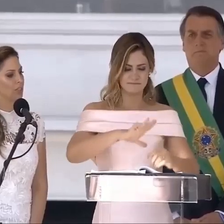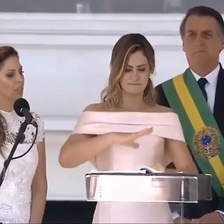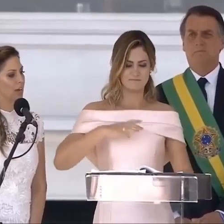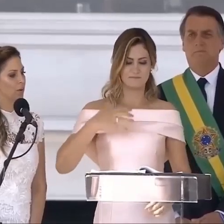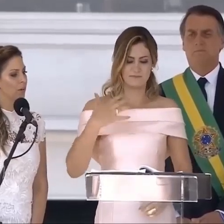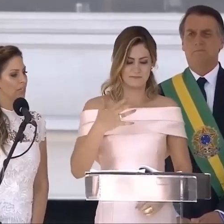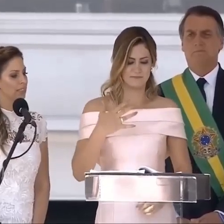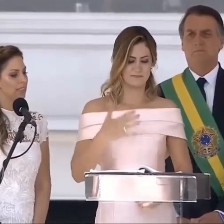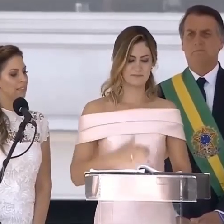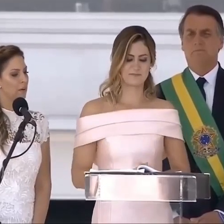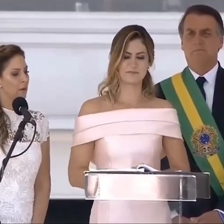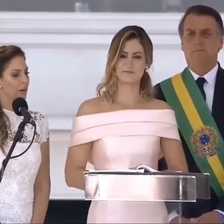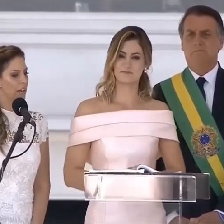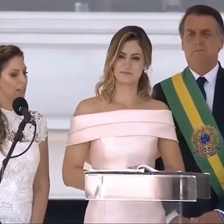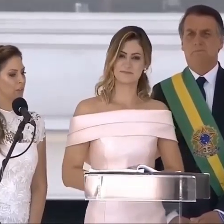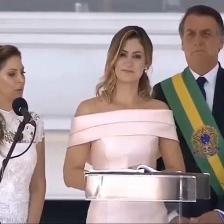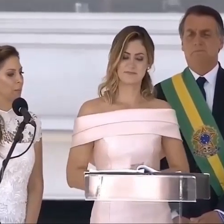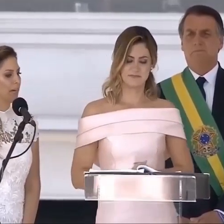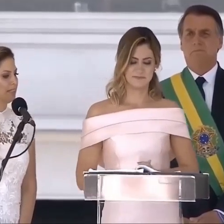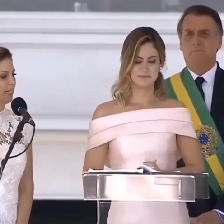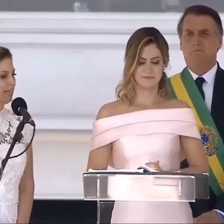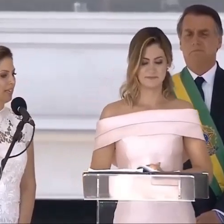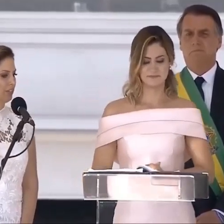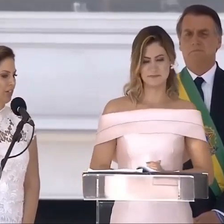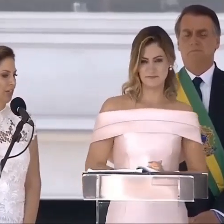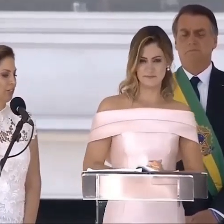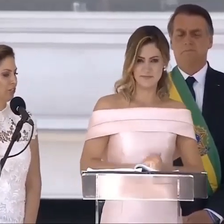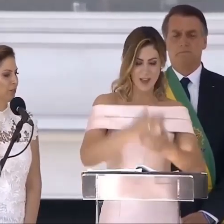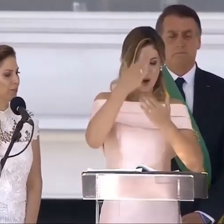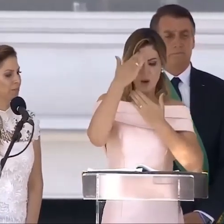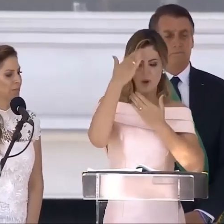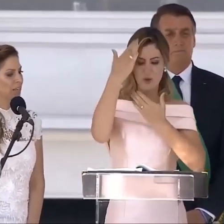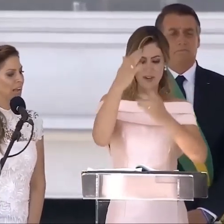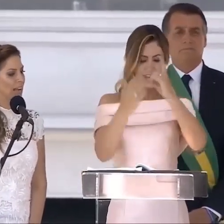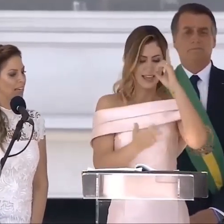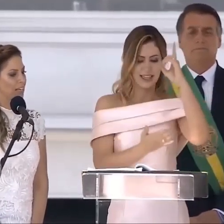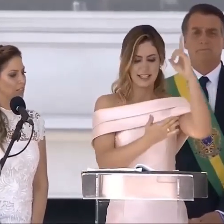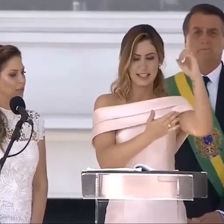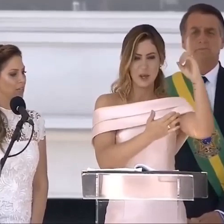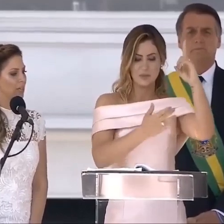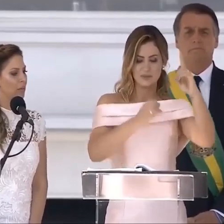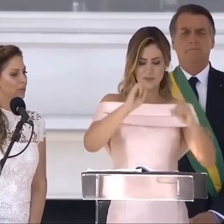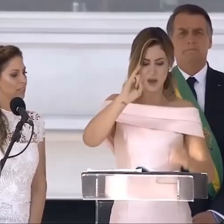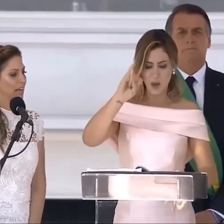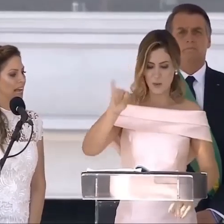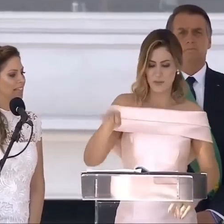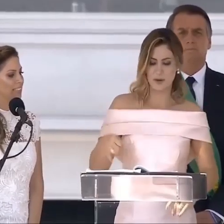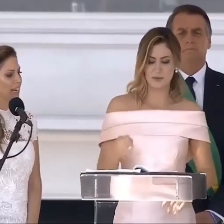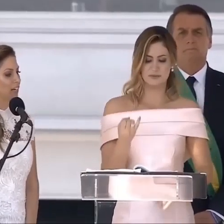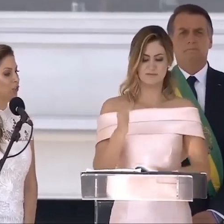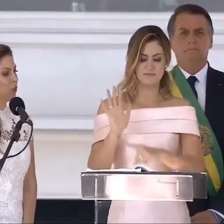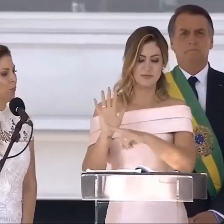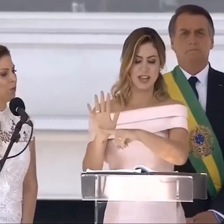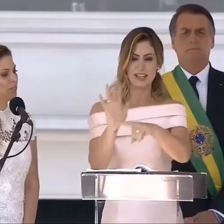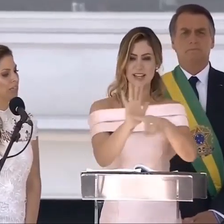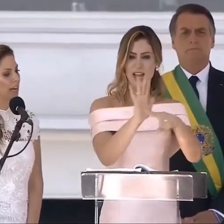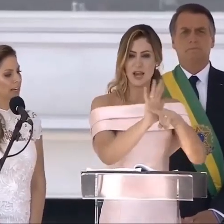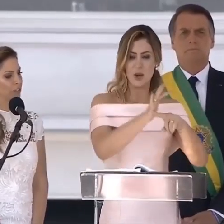deram tanta coragem para seguir adiante. Agradeço a Deus essa grande oportunidade de